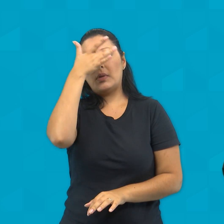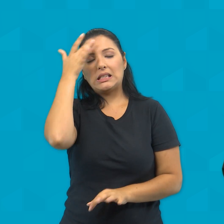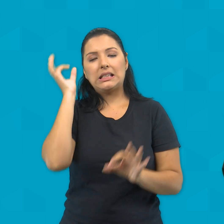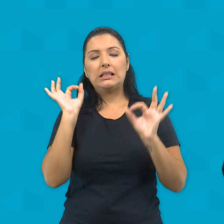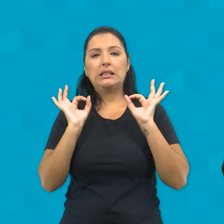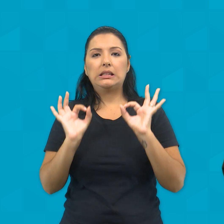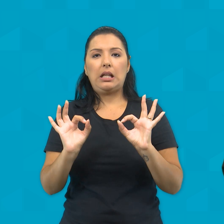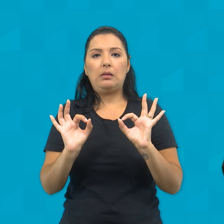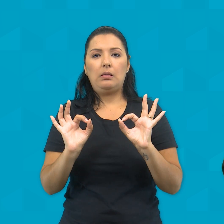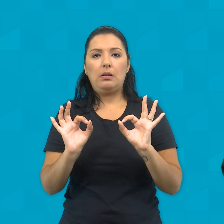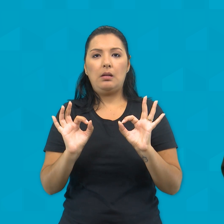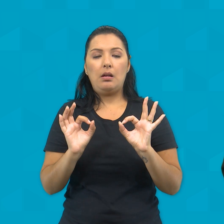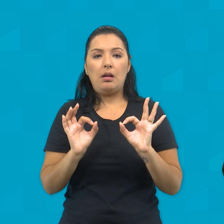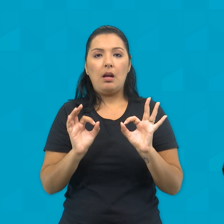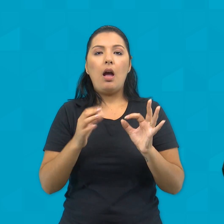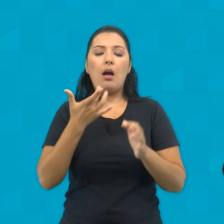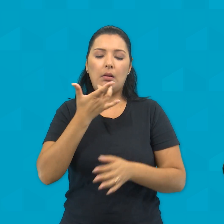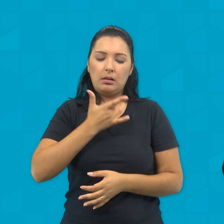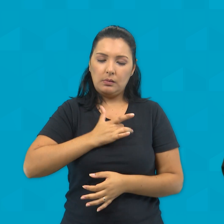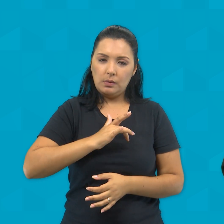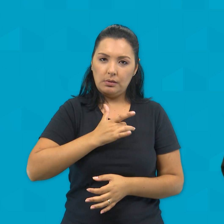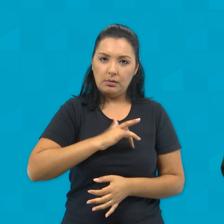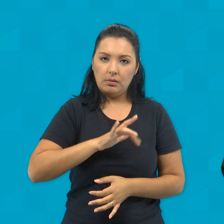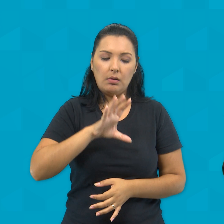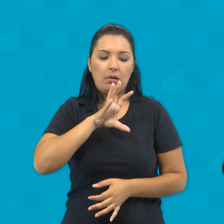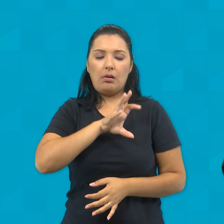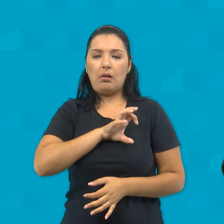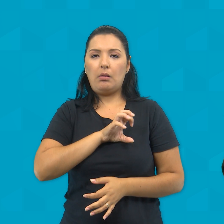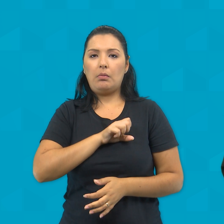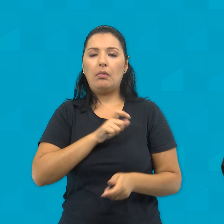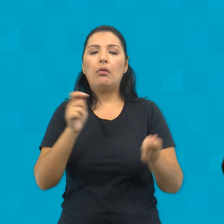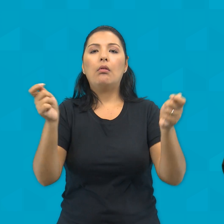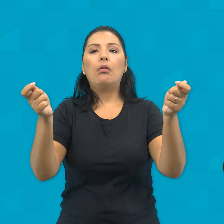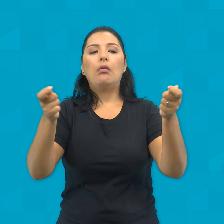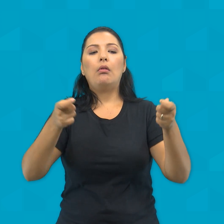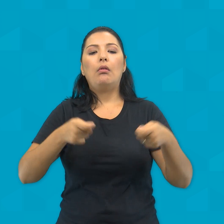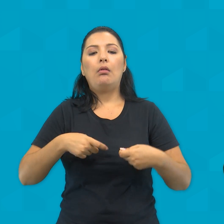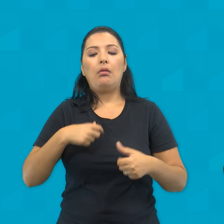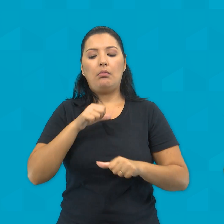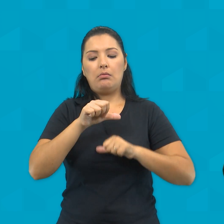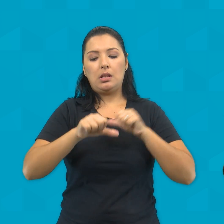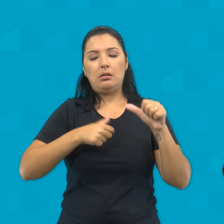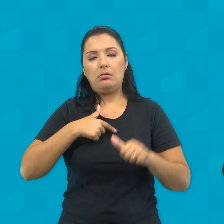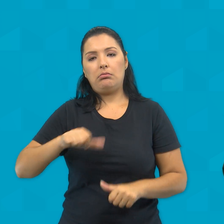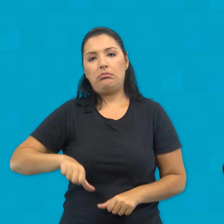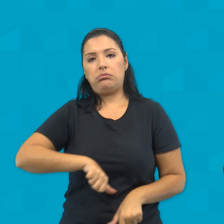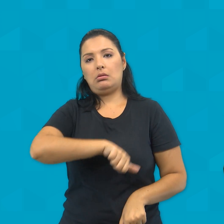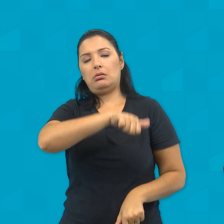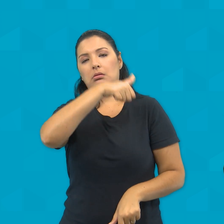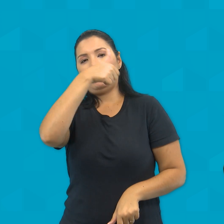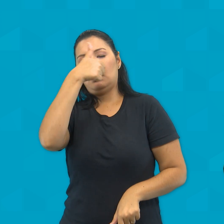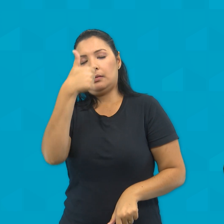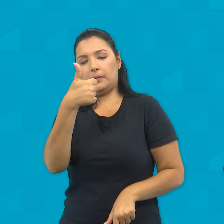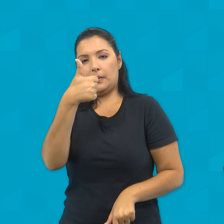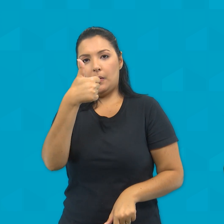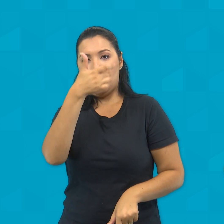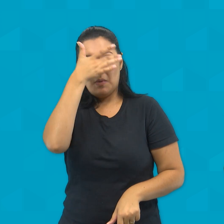o acolhimento, a misericórdia e o amor nos farão ser pessoas melhores e pessoas que ajudam os outros